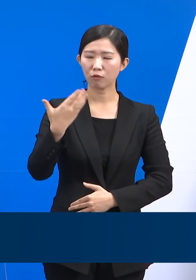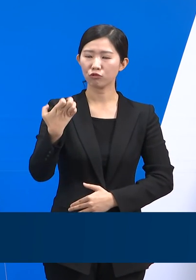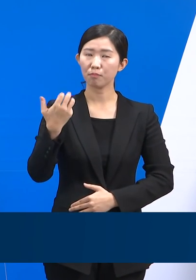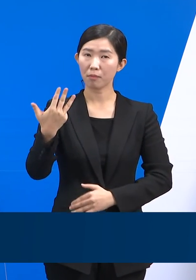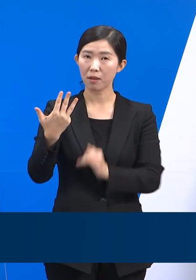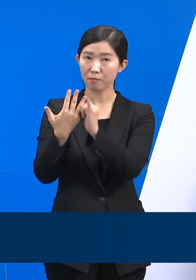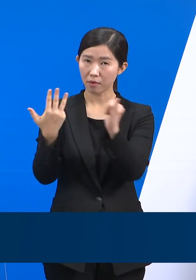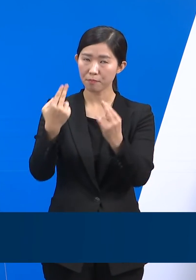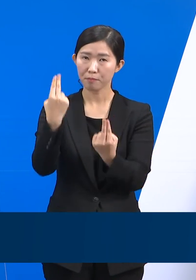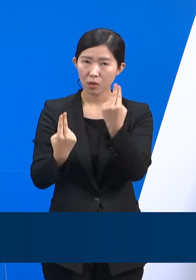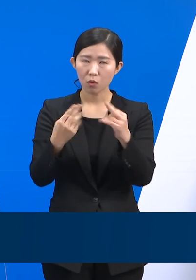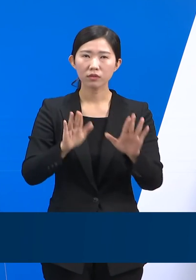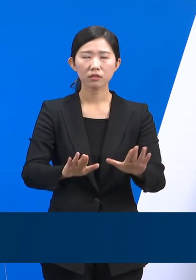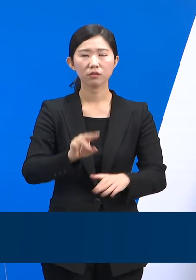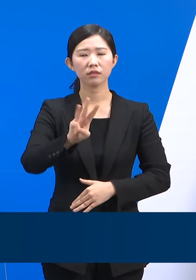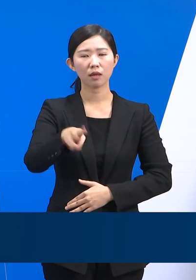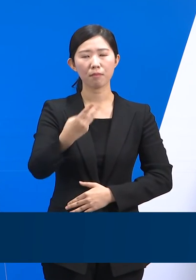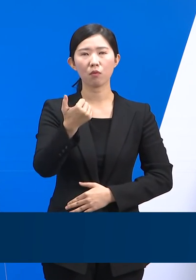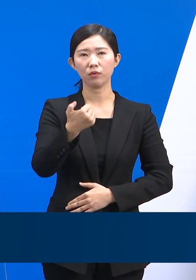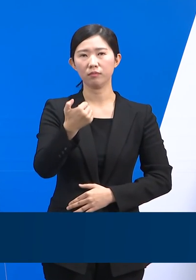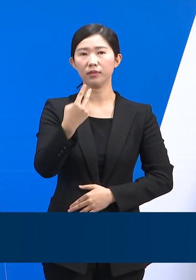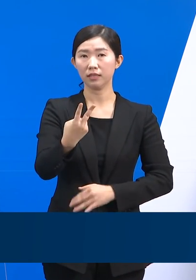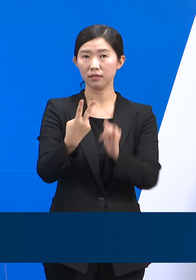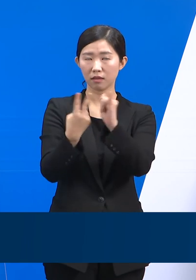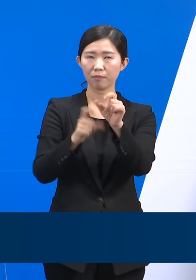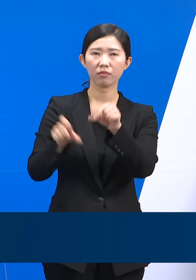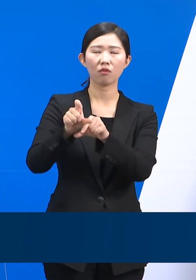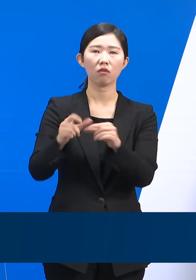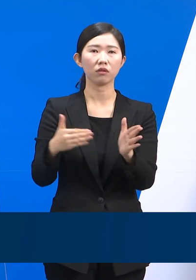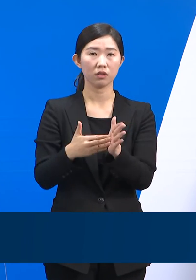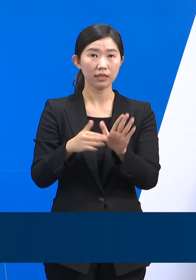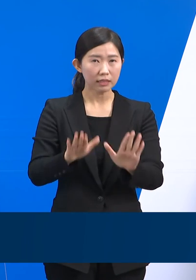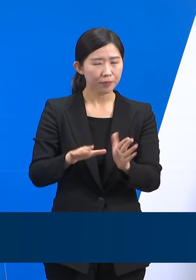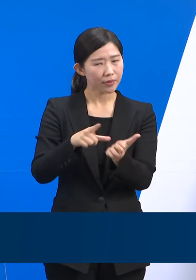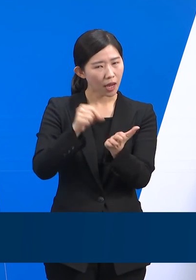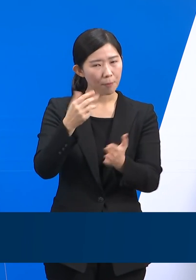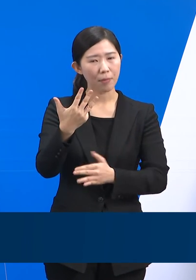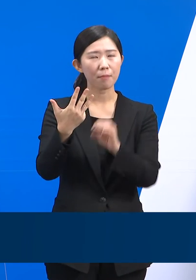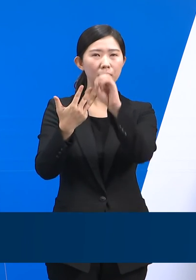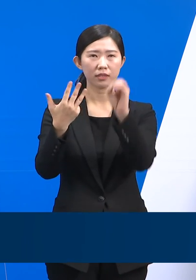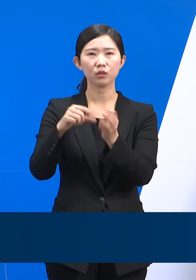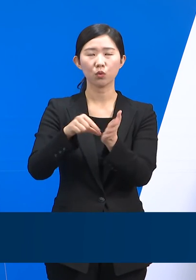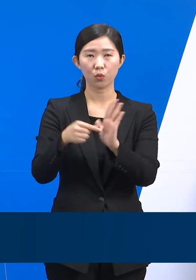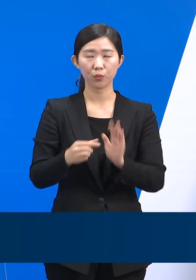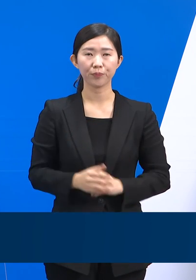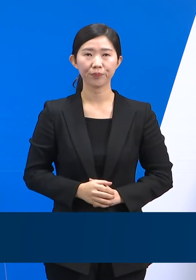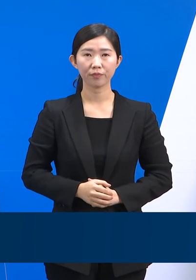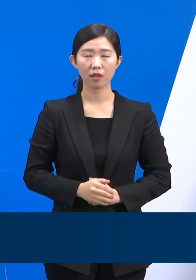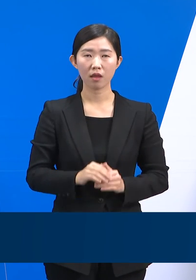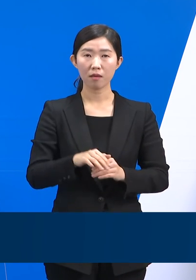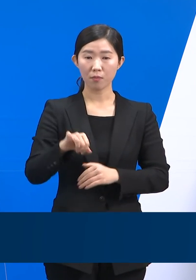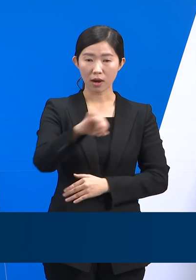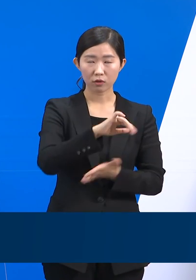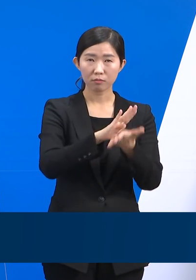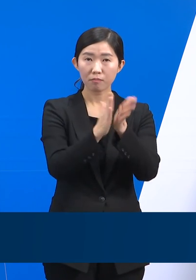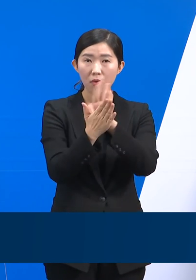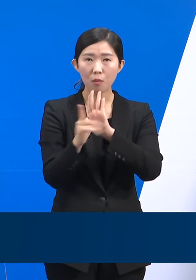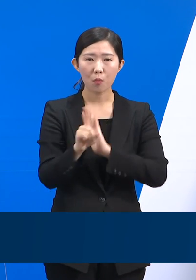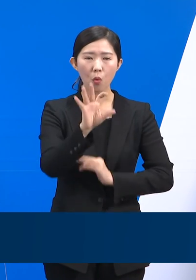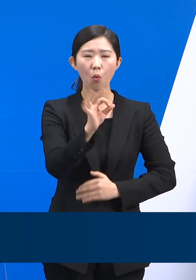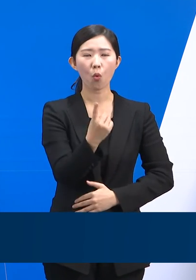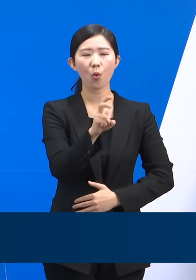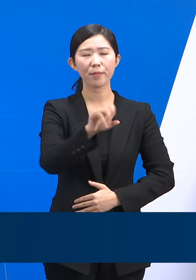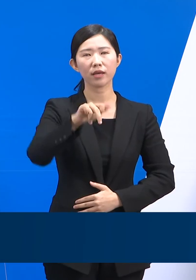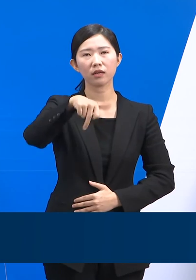352명 증가했으며 전체 확진자 중 8% 수준입니다. 오미크론 변이가 확산되면서 전주 대비 확진자는 총